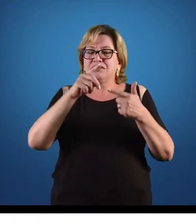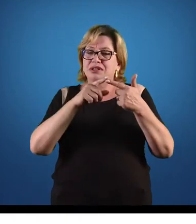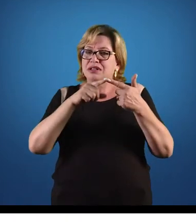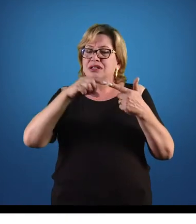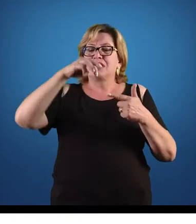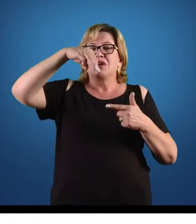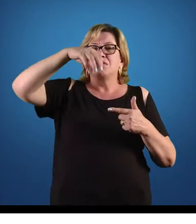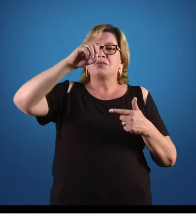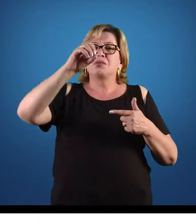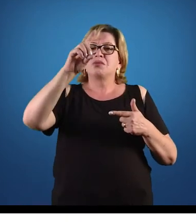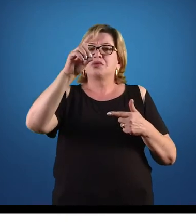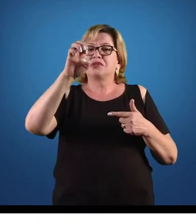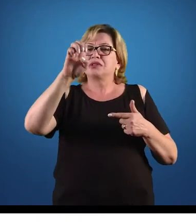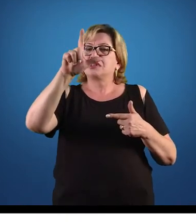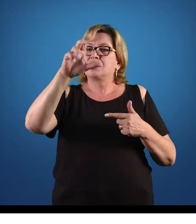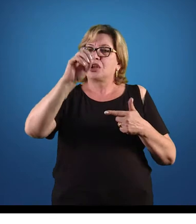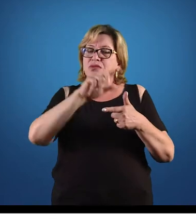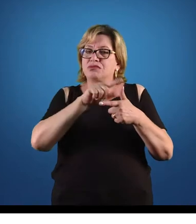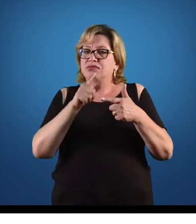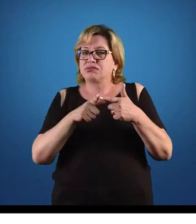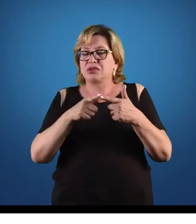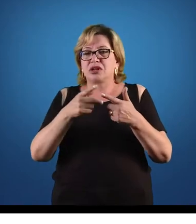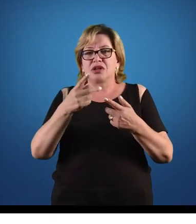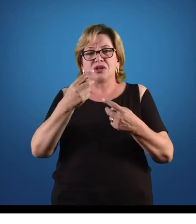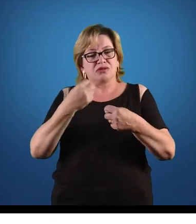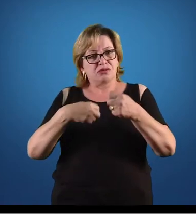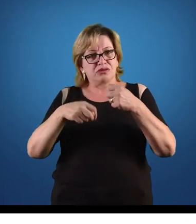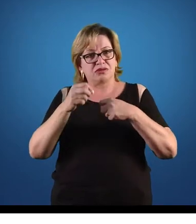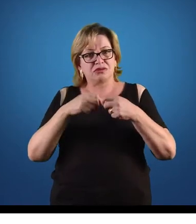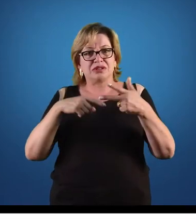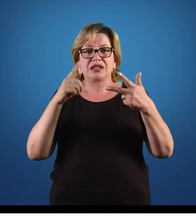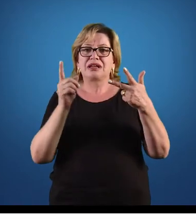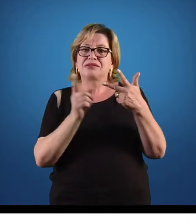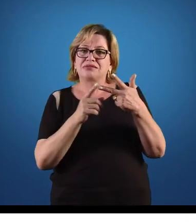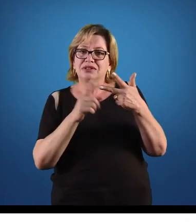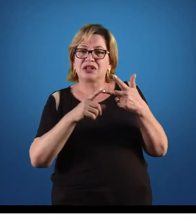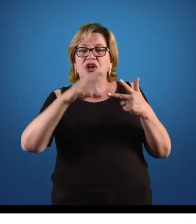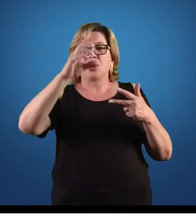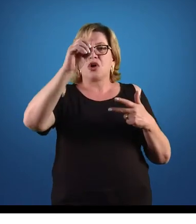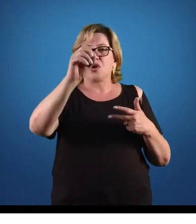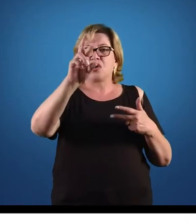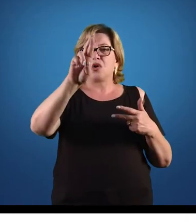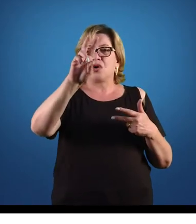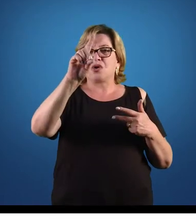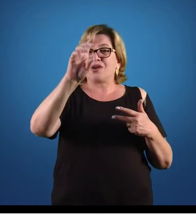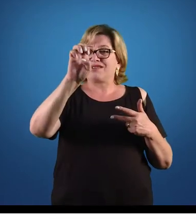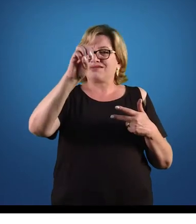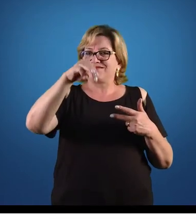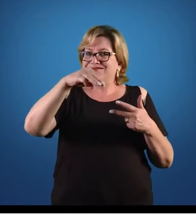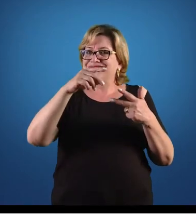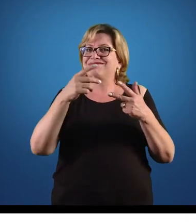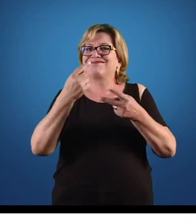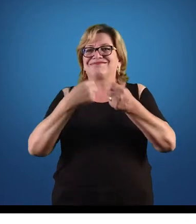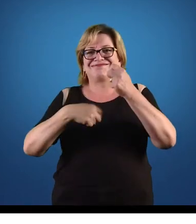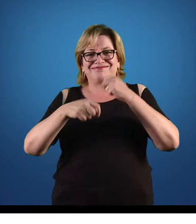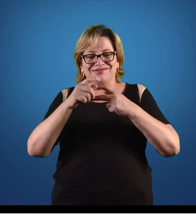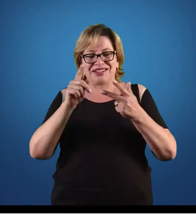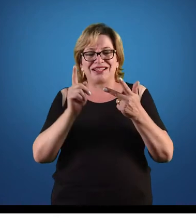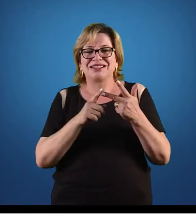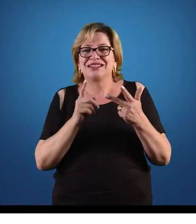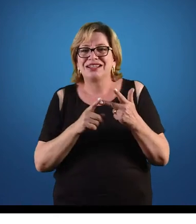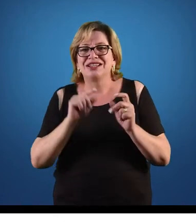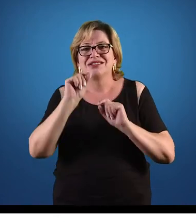Após esses dois institutos, temos o que daí? A ordem econômica, certo? A ordem